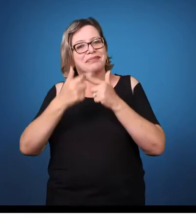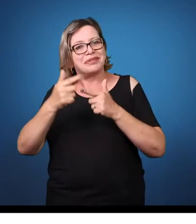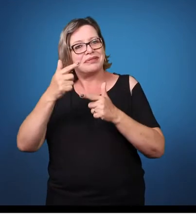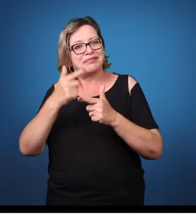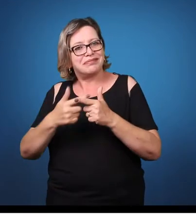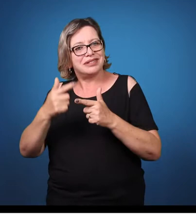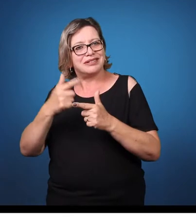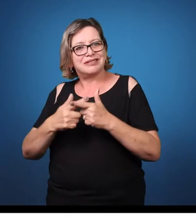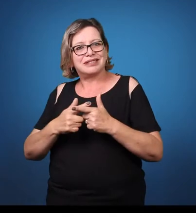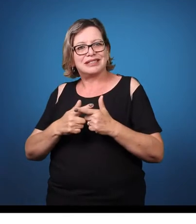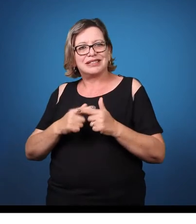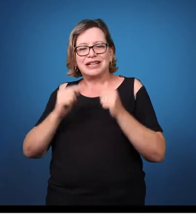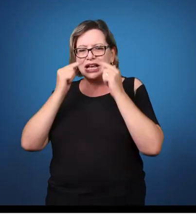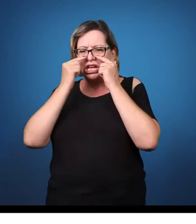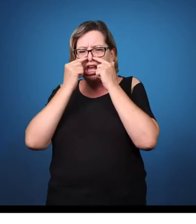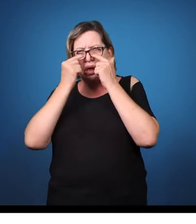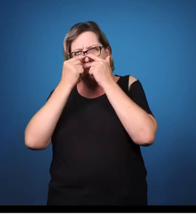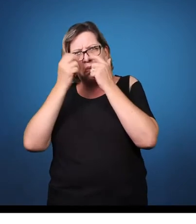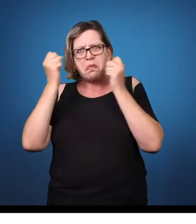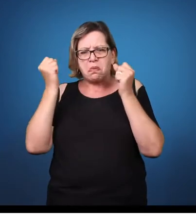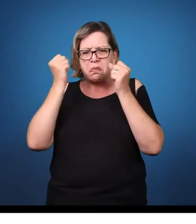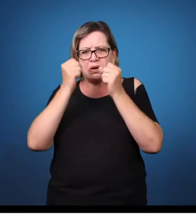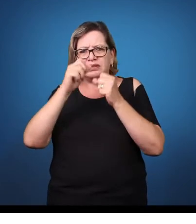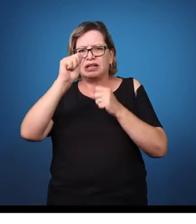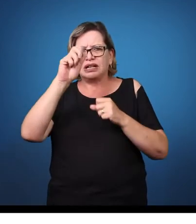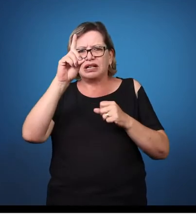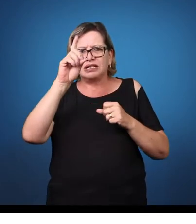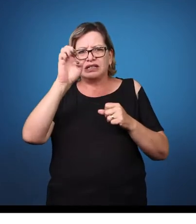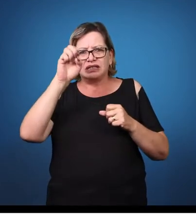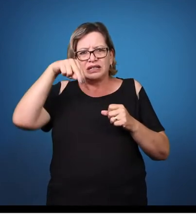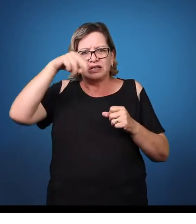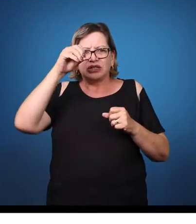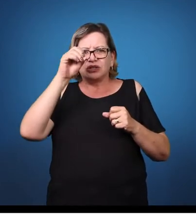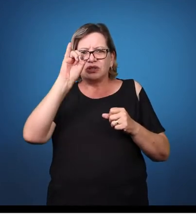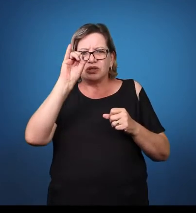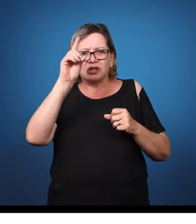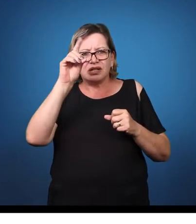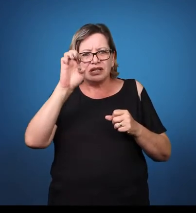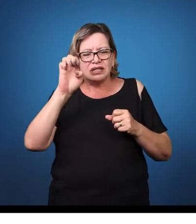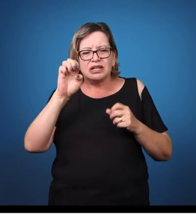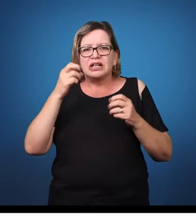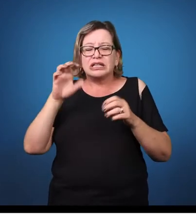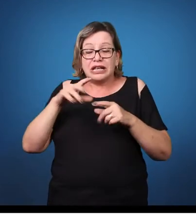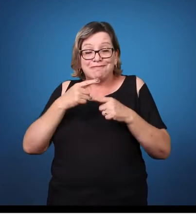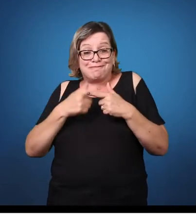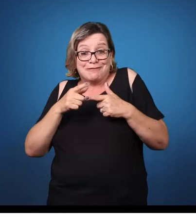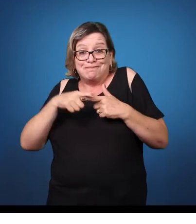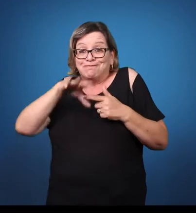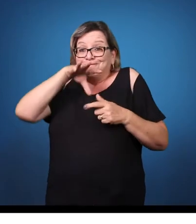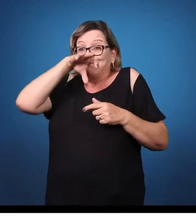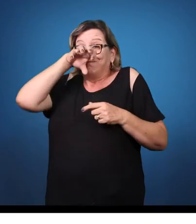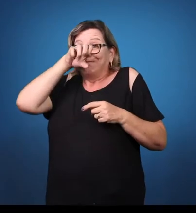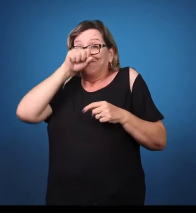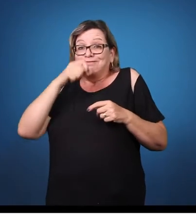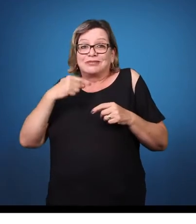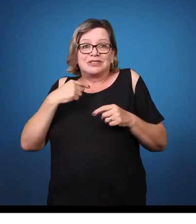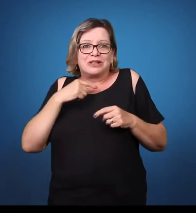suplência pela boca. E isso vai trazer toda uma comorbidade, vai trazer toda uma dificuldade para esse organismo,